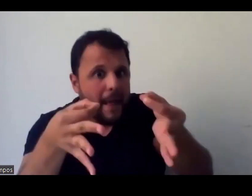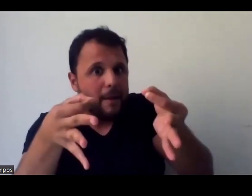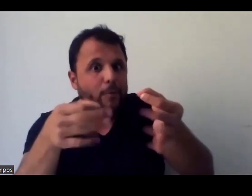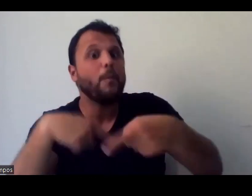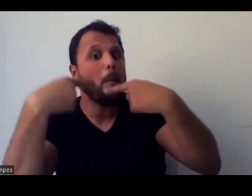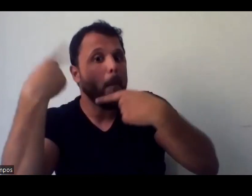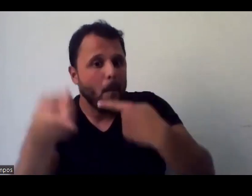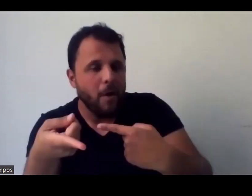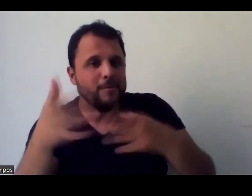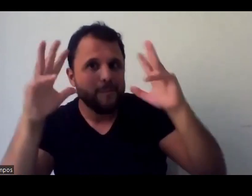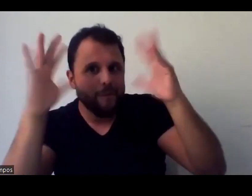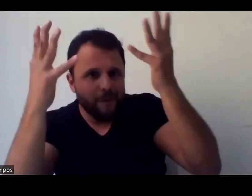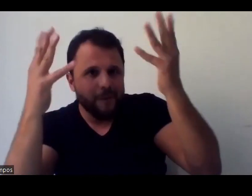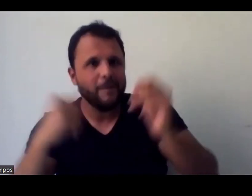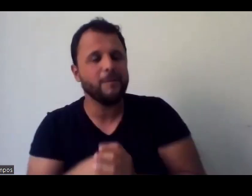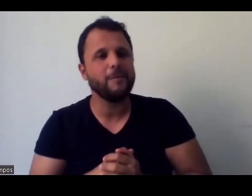Então,